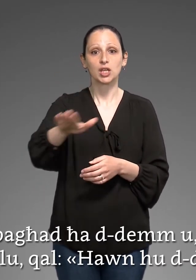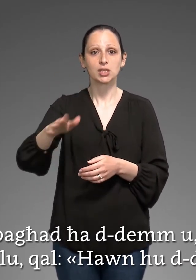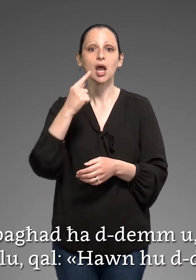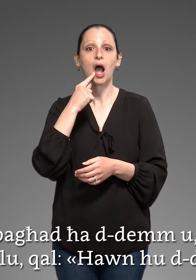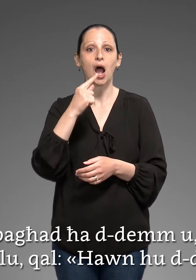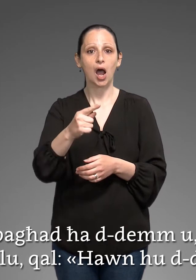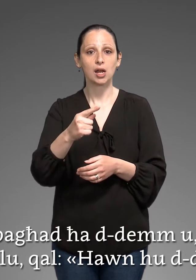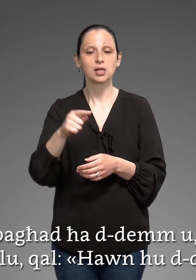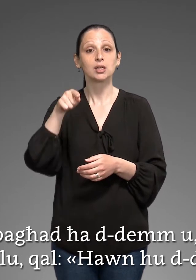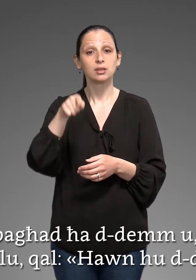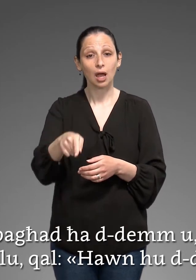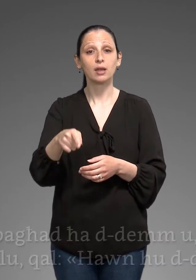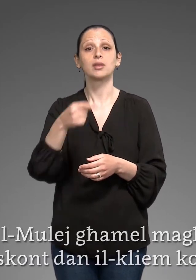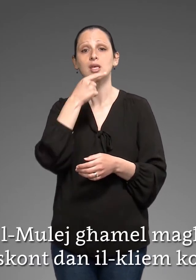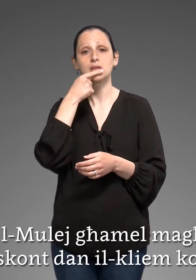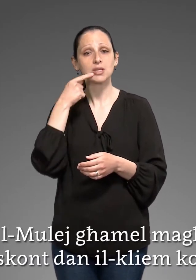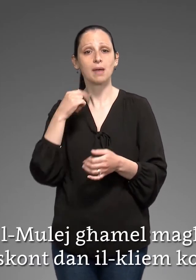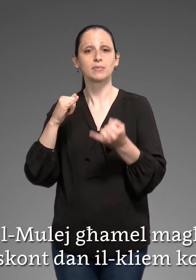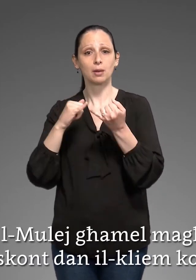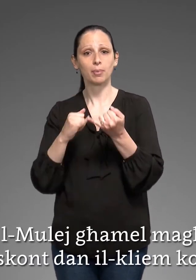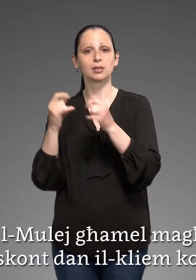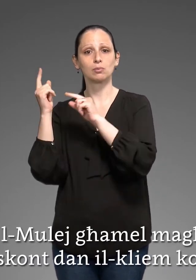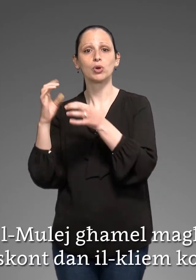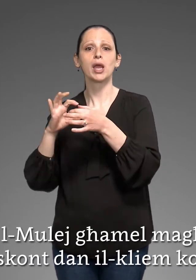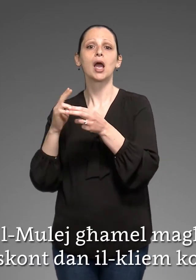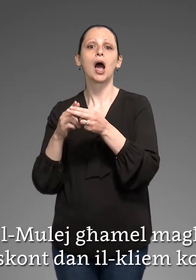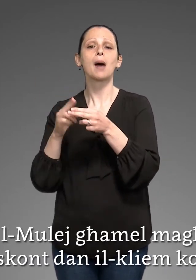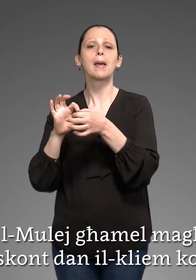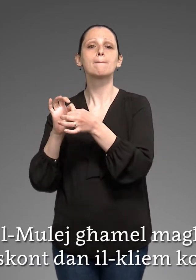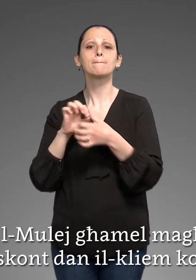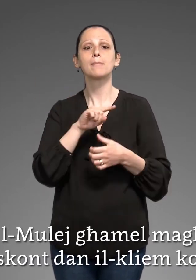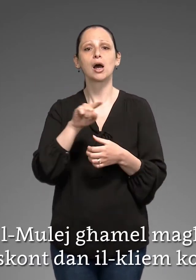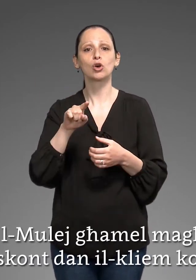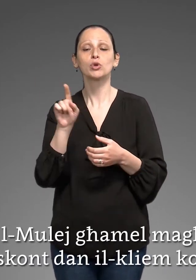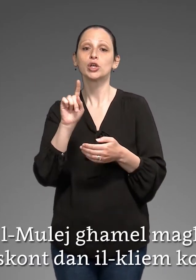Għanu d-dem tal-pat li l-mulej għamel maħkum Skont dan il-klim kollu